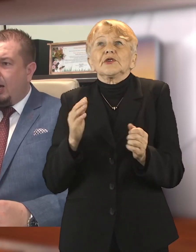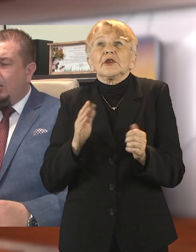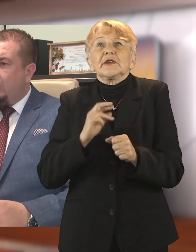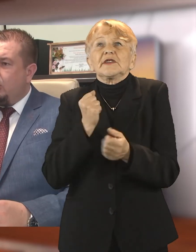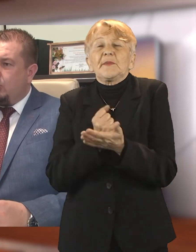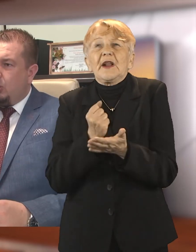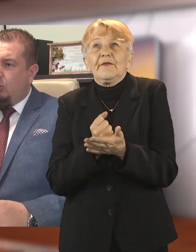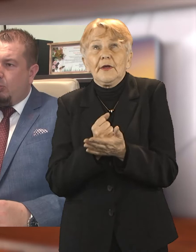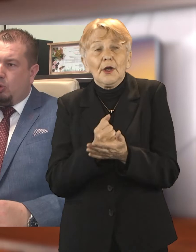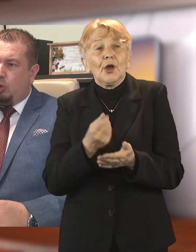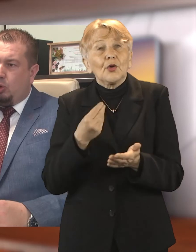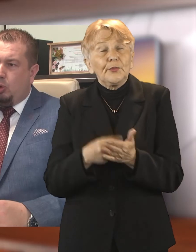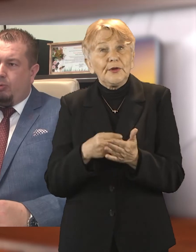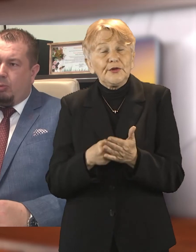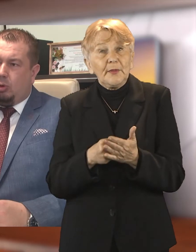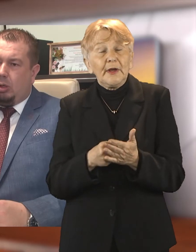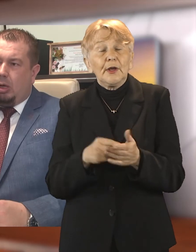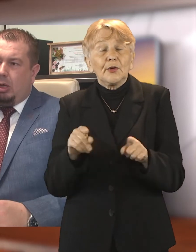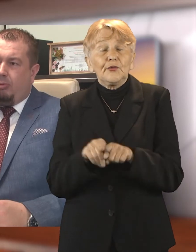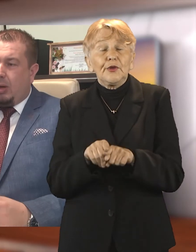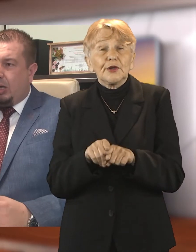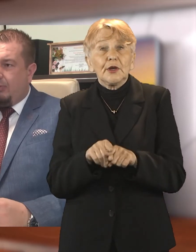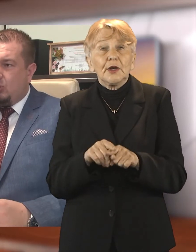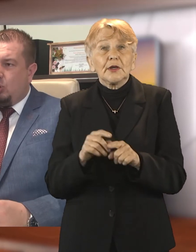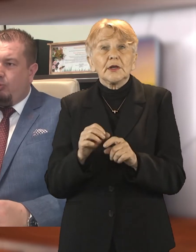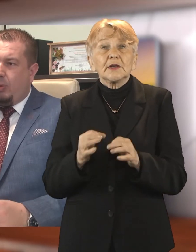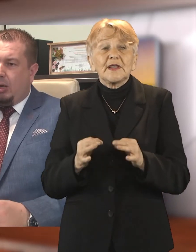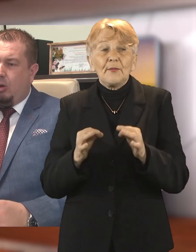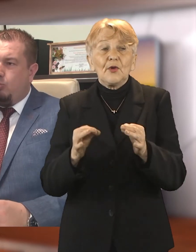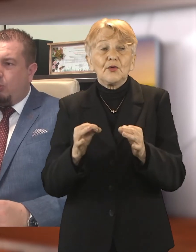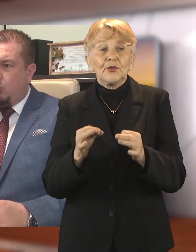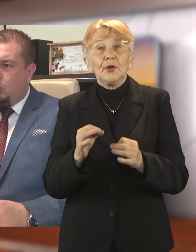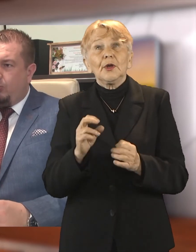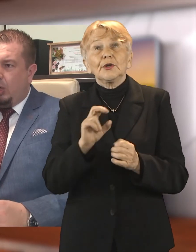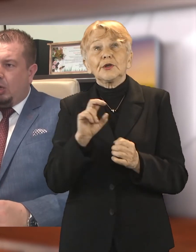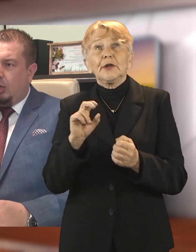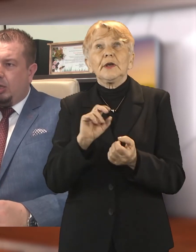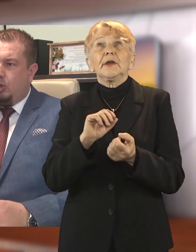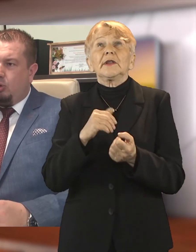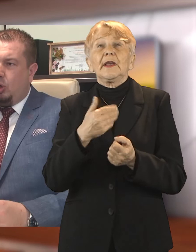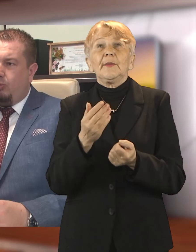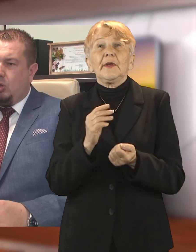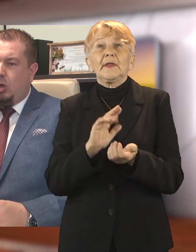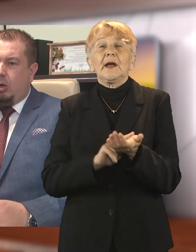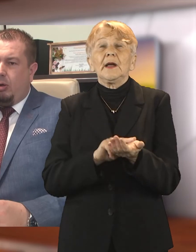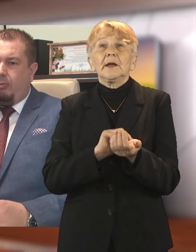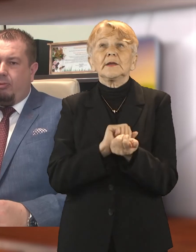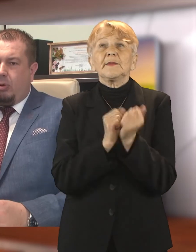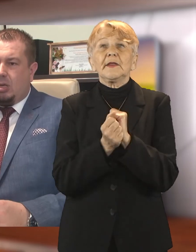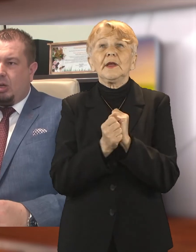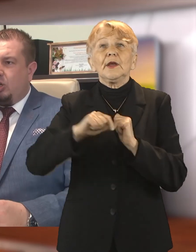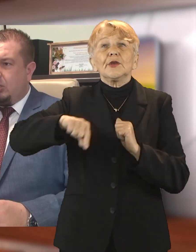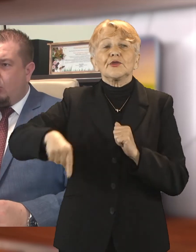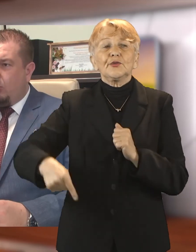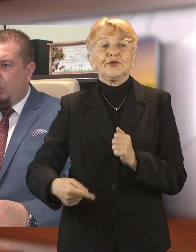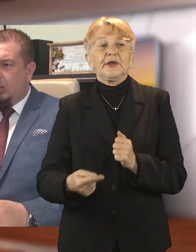ale i bezpośrednio remonty chodników, remonty wymiany krawężników, wymiany przepustów. Te środki również w